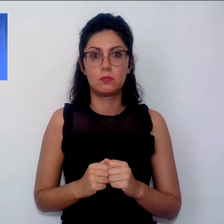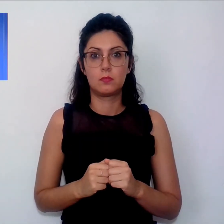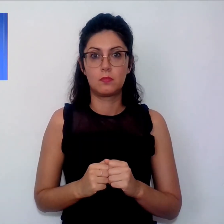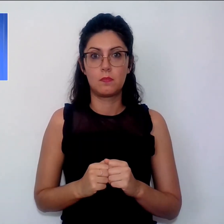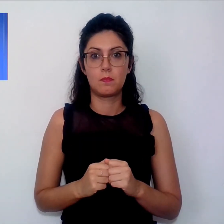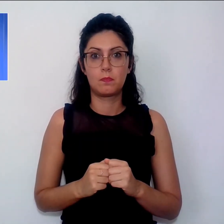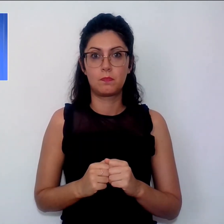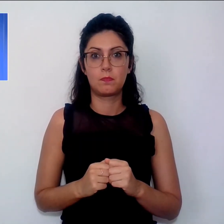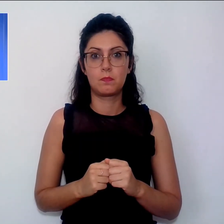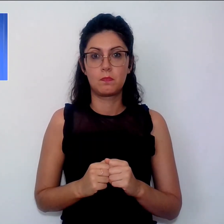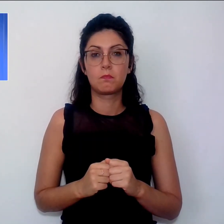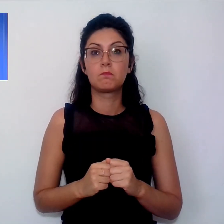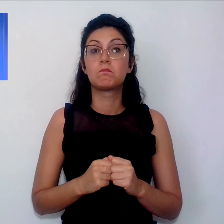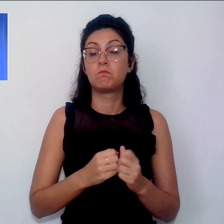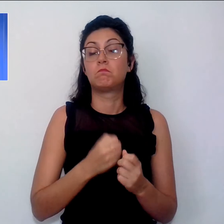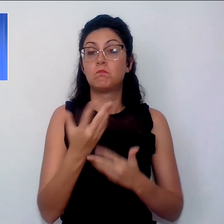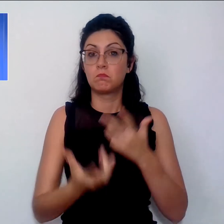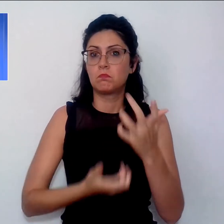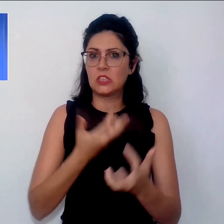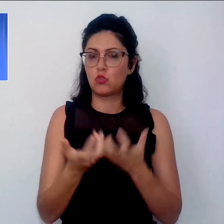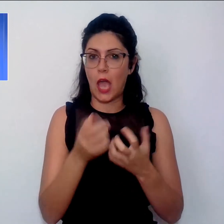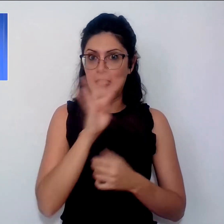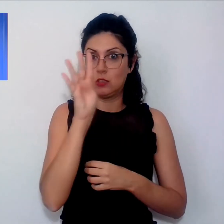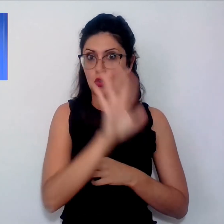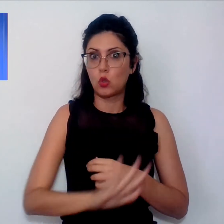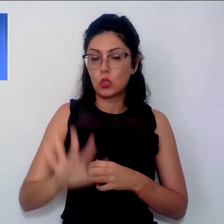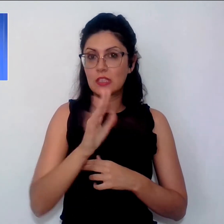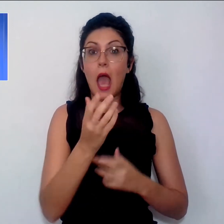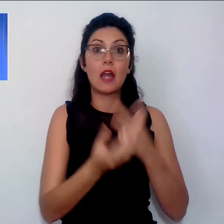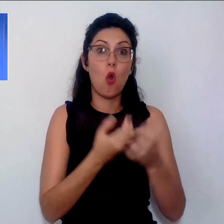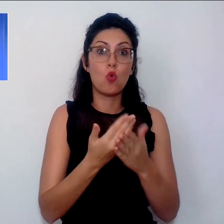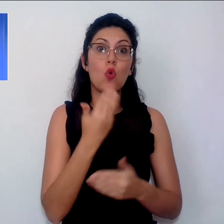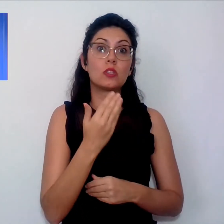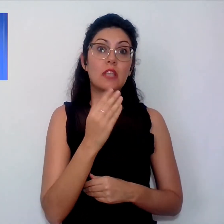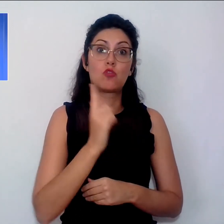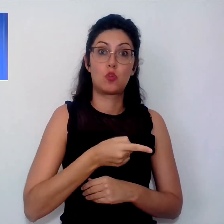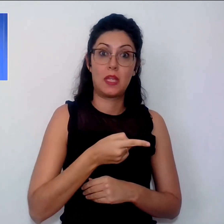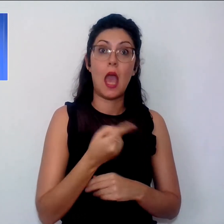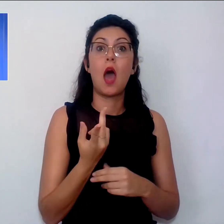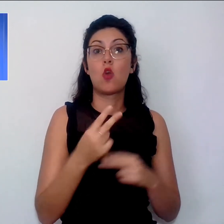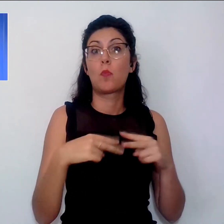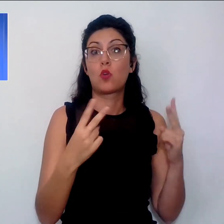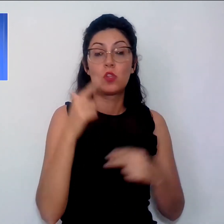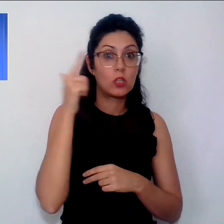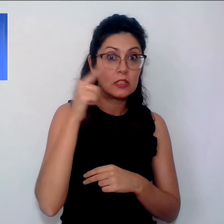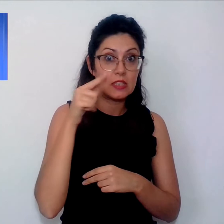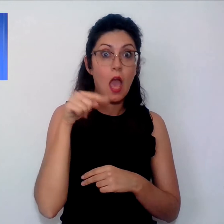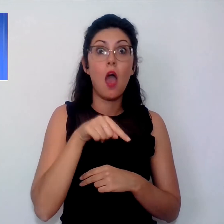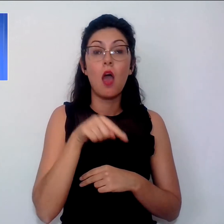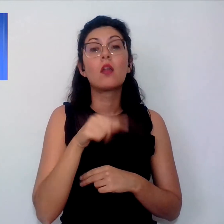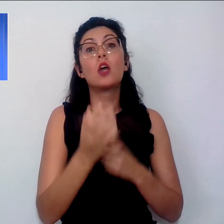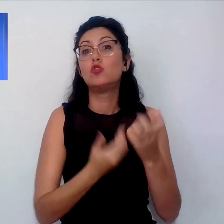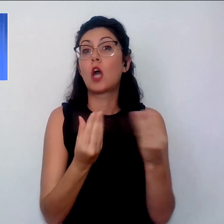E ancora gli incendi che hanno interessato la Toscana, un rogo a San Gimignano, in provincia di Siena. Si tratta di un incendio di